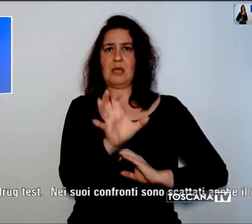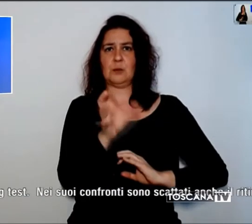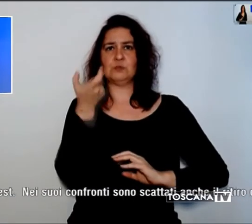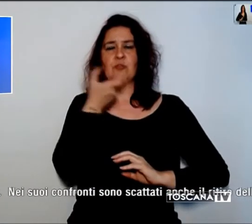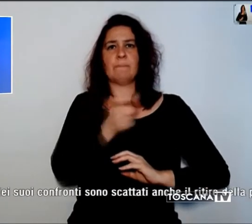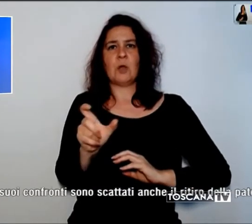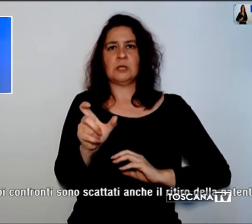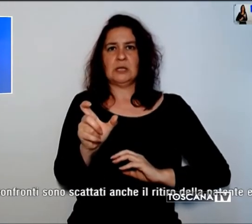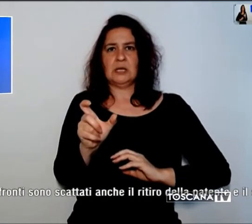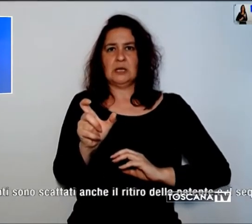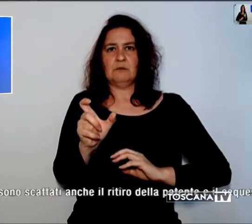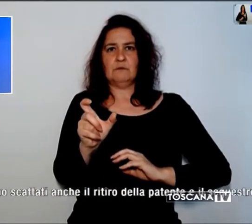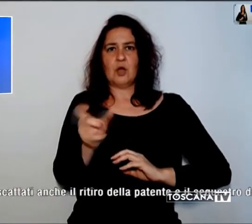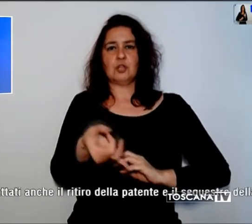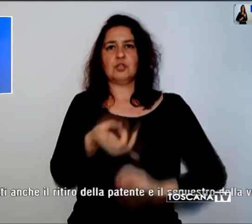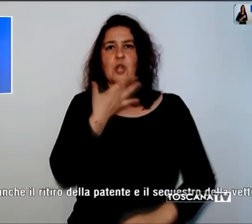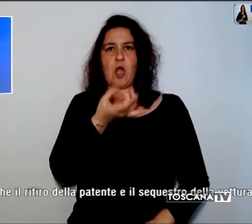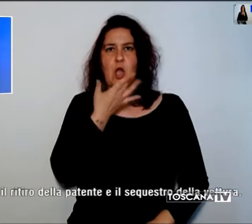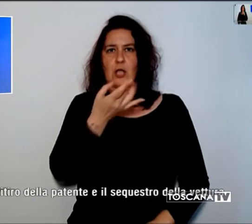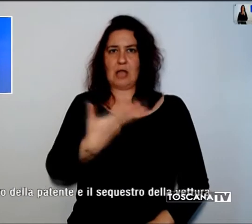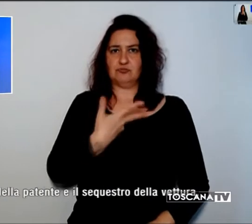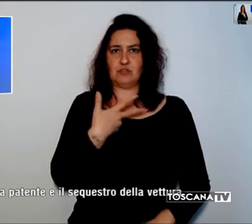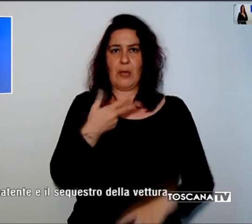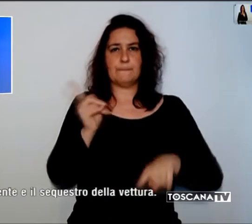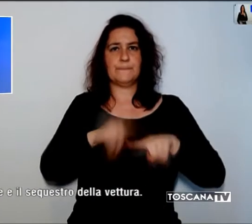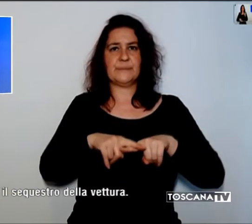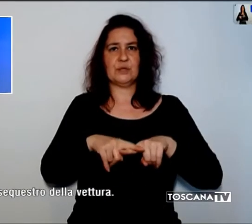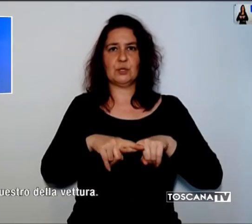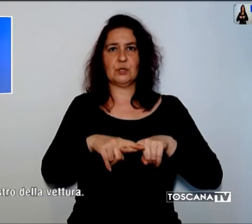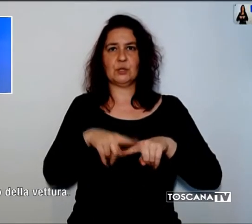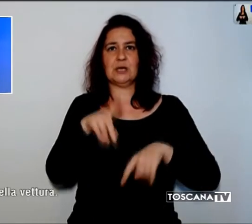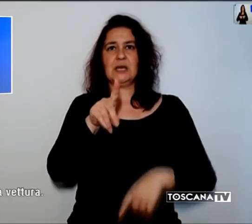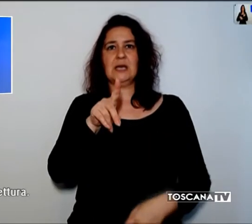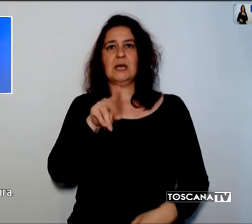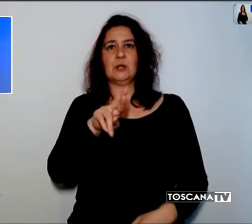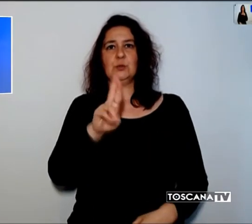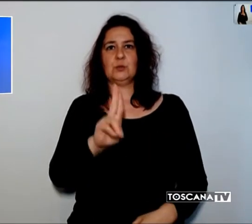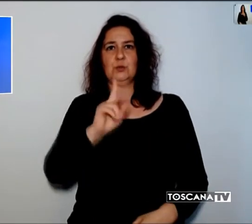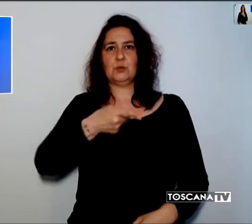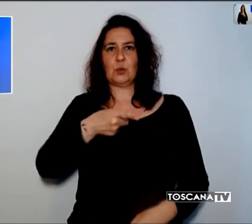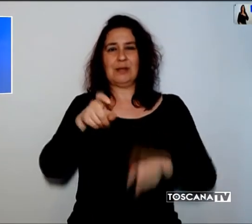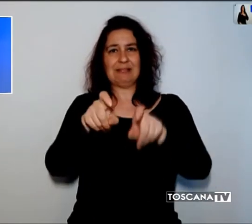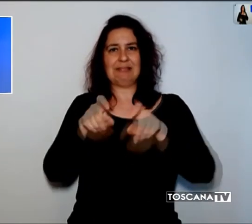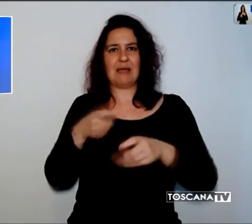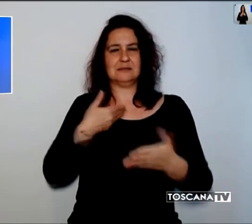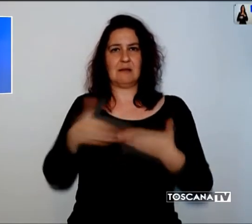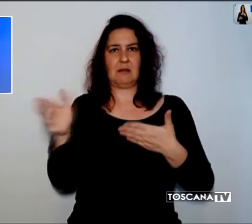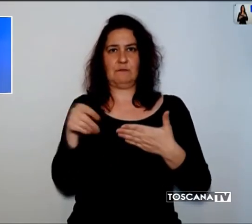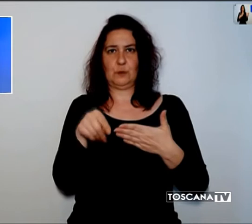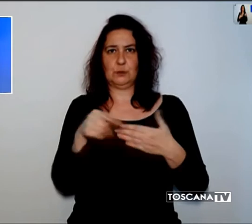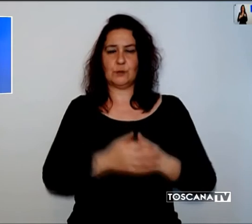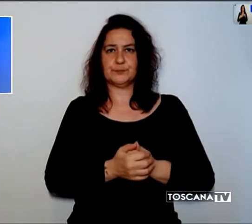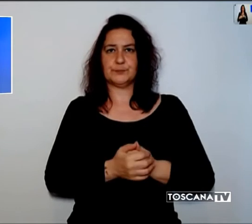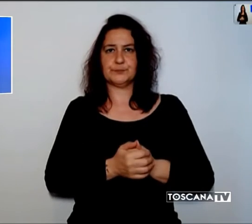stupefacenti e rifiuto di sottoporsi al drug test. Nei suoi confronti sono